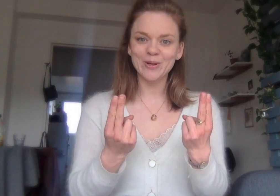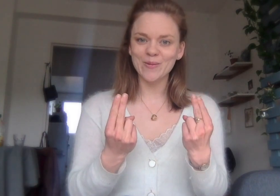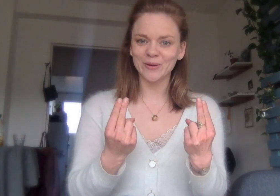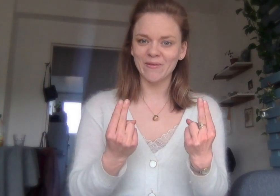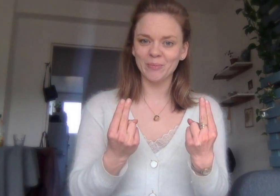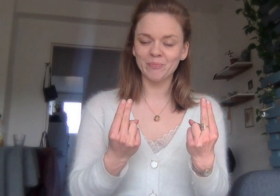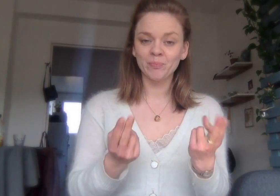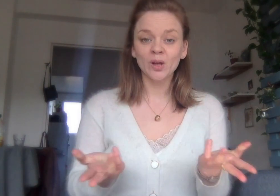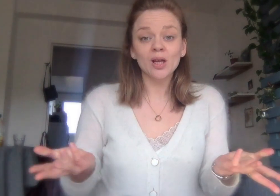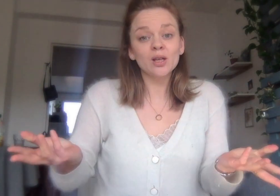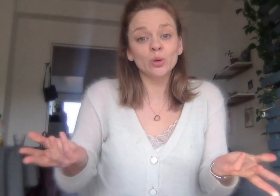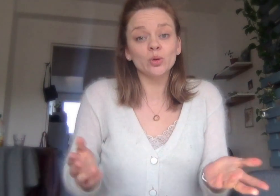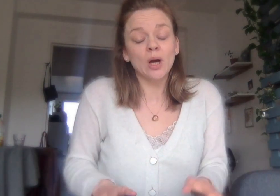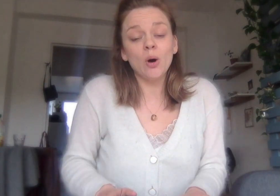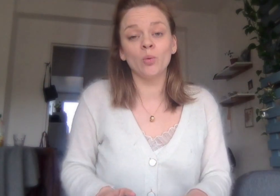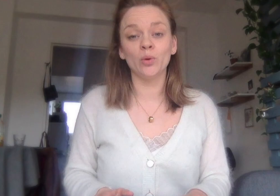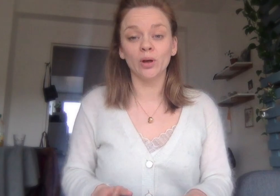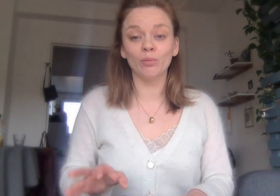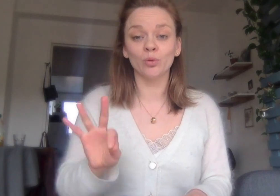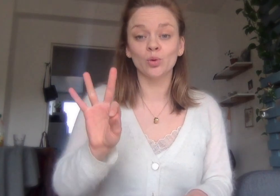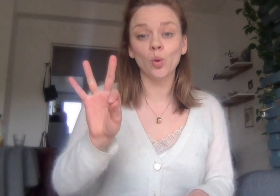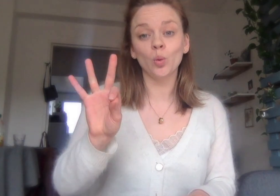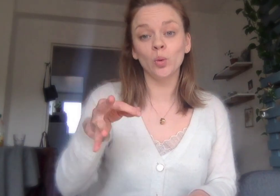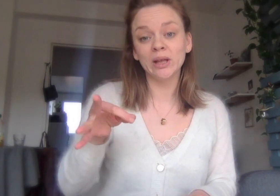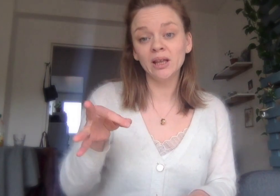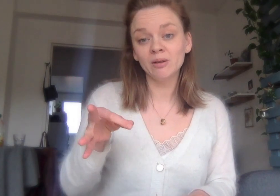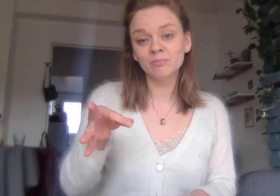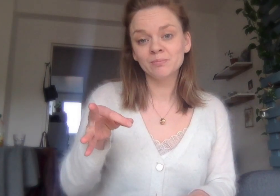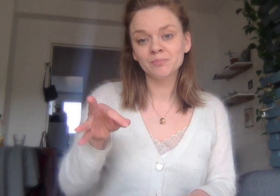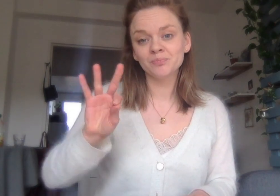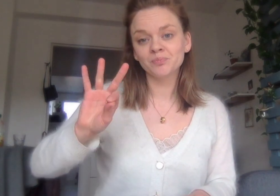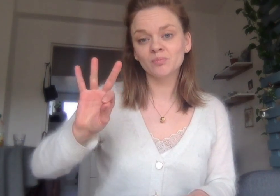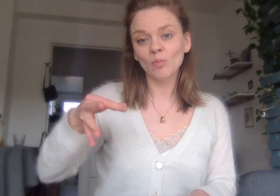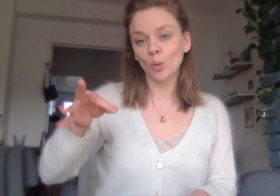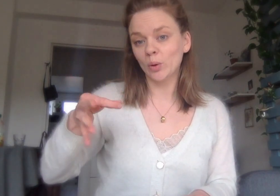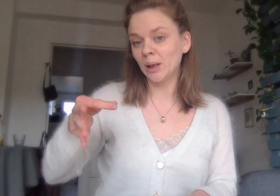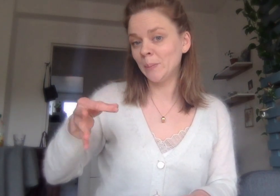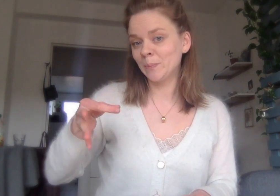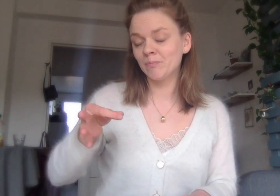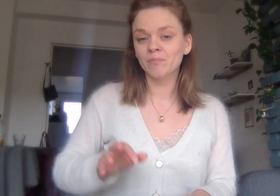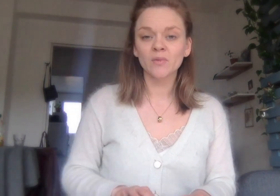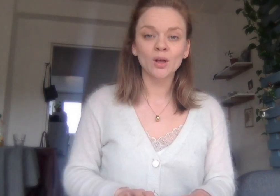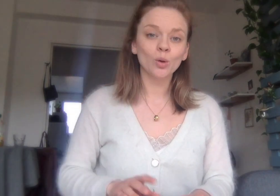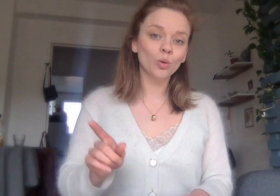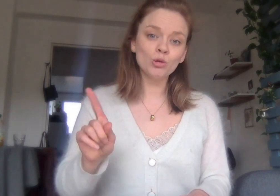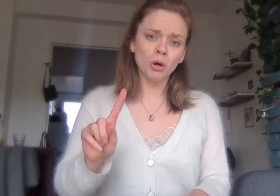Comment ça va ? Et dans ce cas, on peut répondre oui ou non.